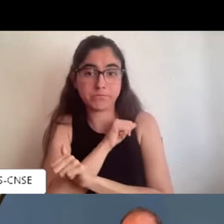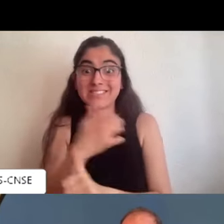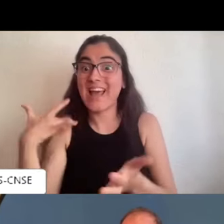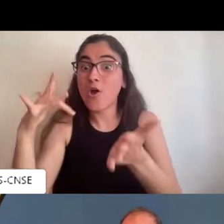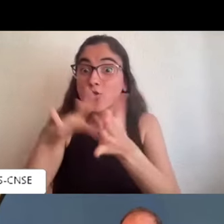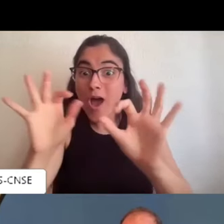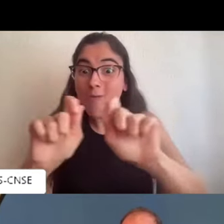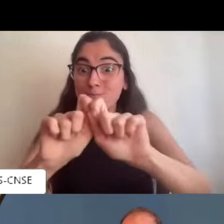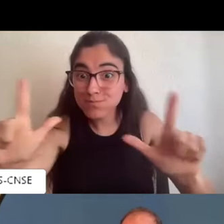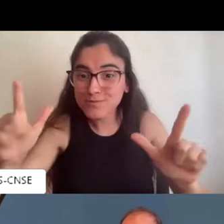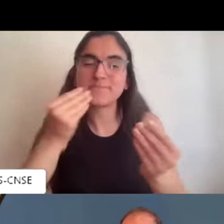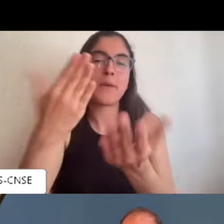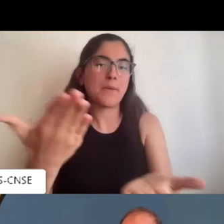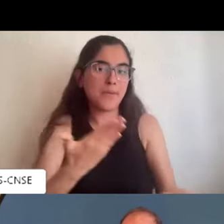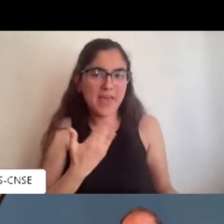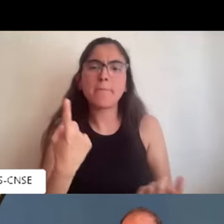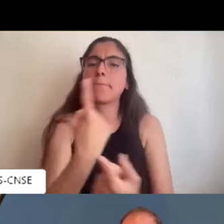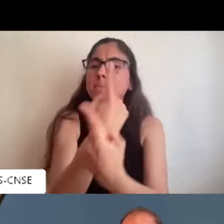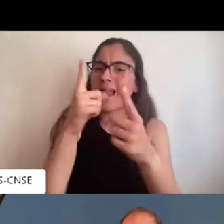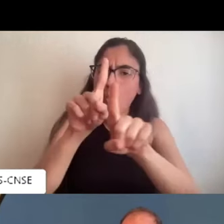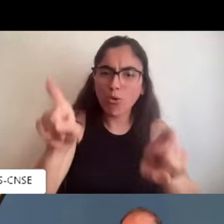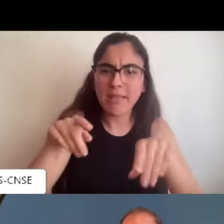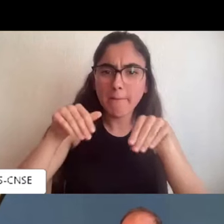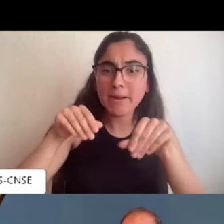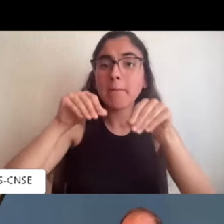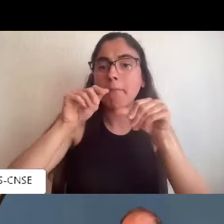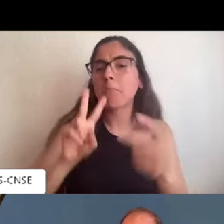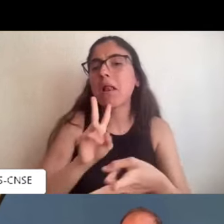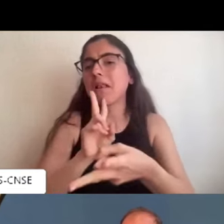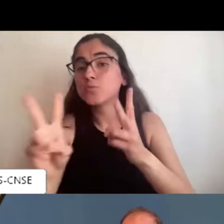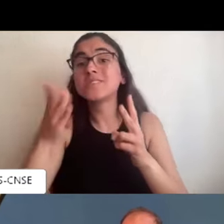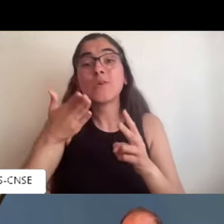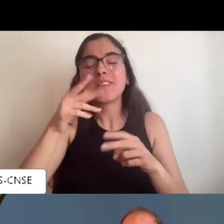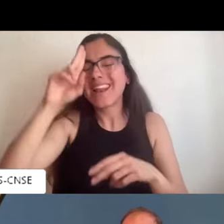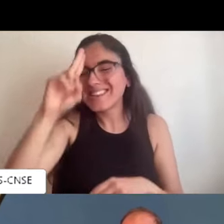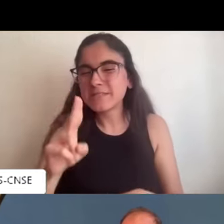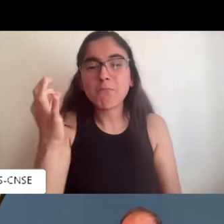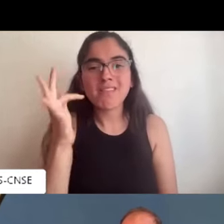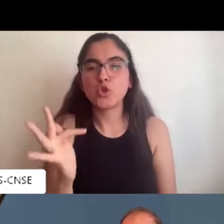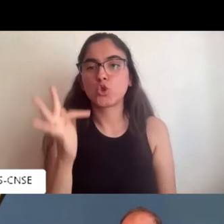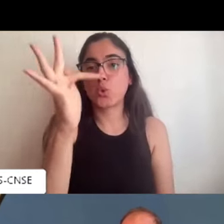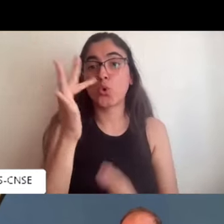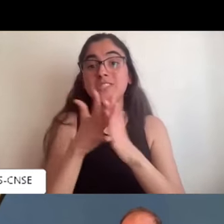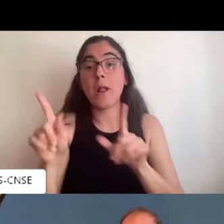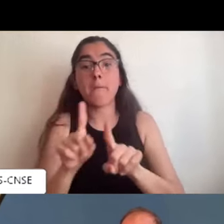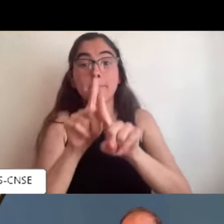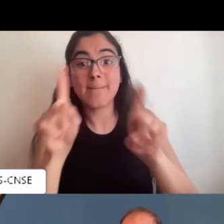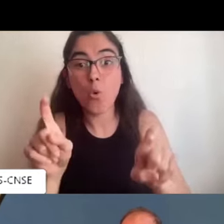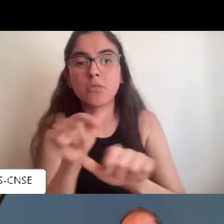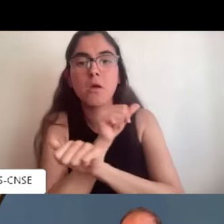sabéis que tarda un poquito entre que os cambiamos el rol, os damos la bienvenida, realicéis la pregunta, Pérez